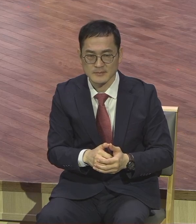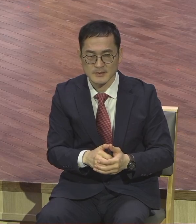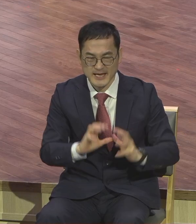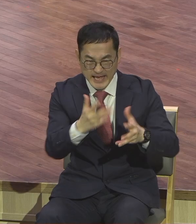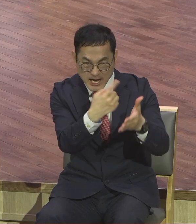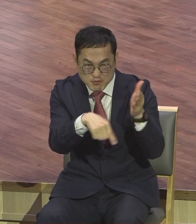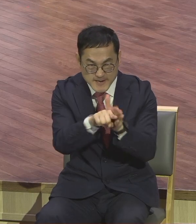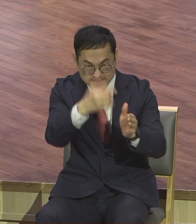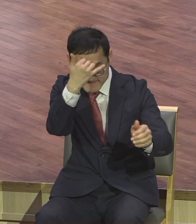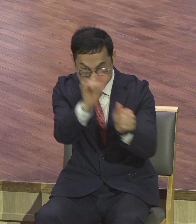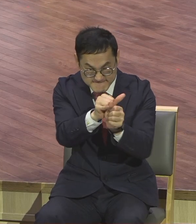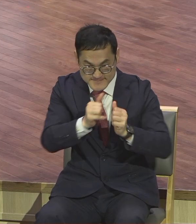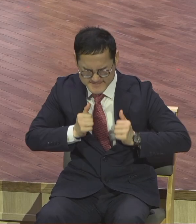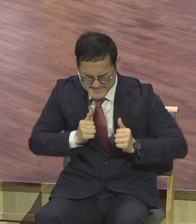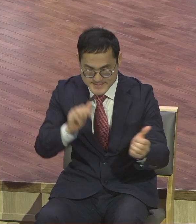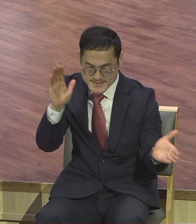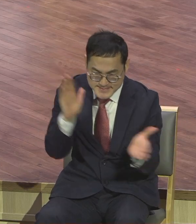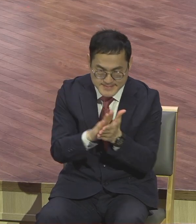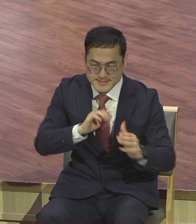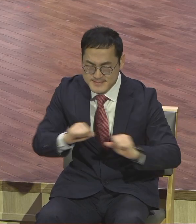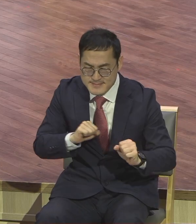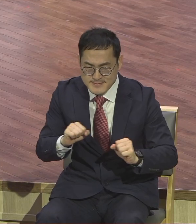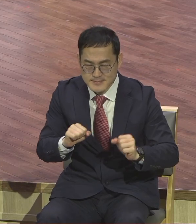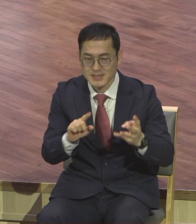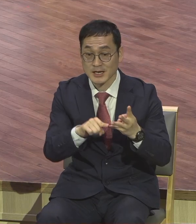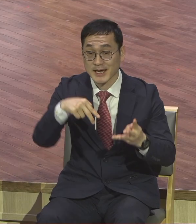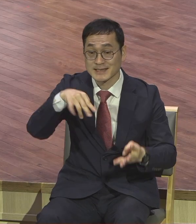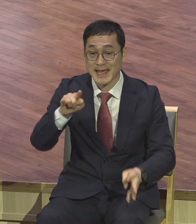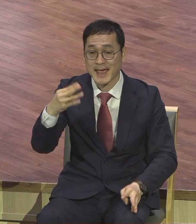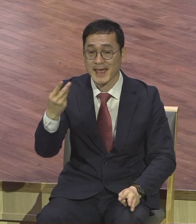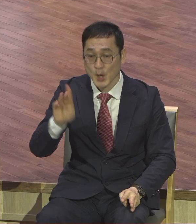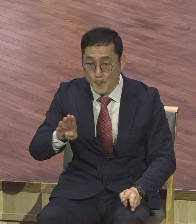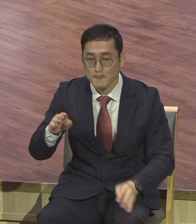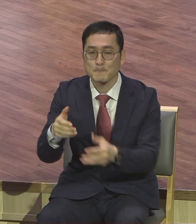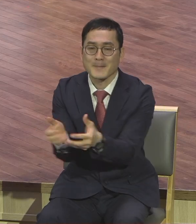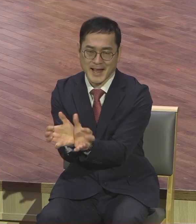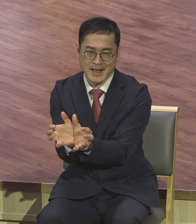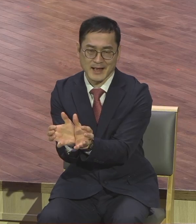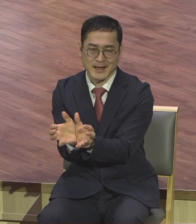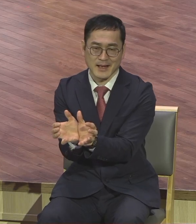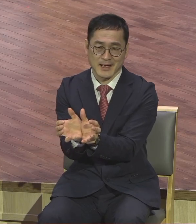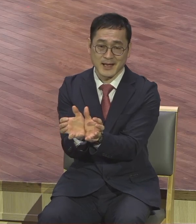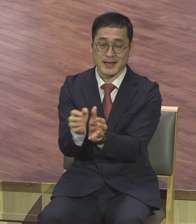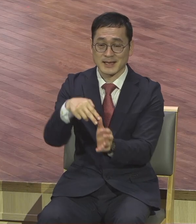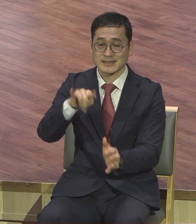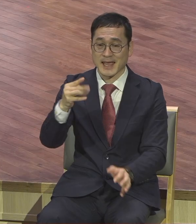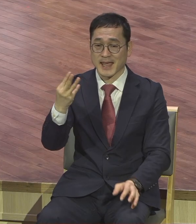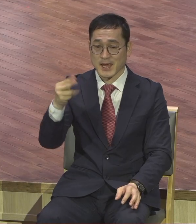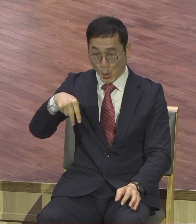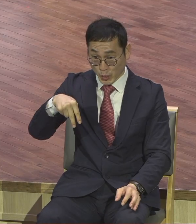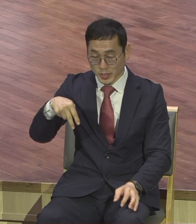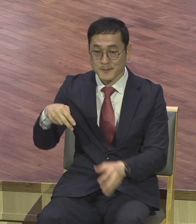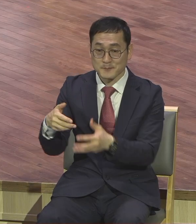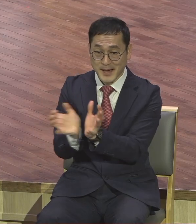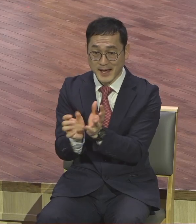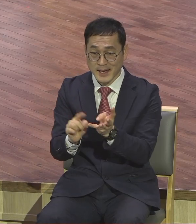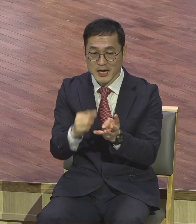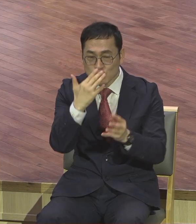셀롯파 이 사람들은 자기 유대민족밖에 몰라요. 다른 거 아무 관심이 없어요. 굉장히 주장하는 사람